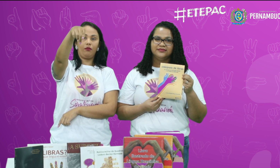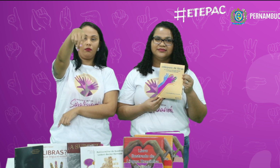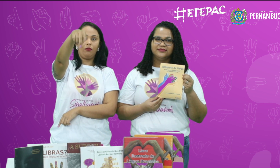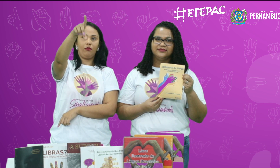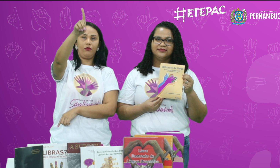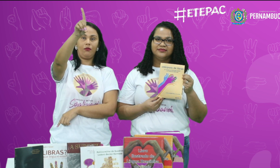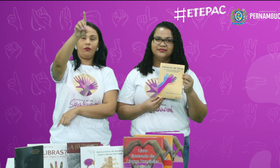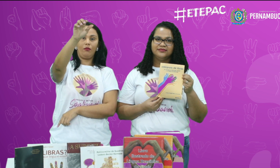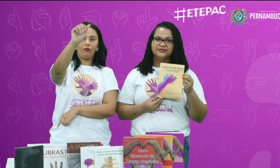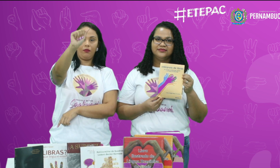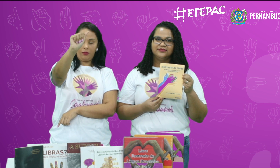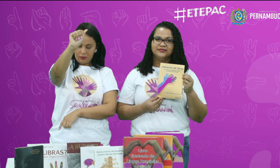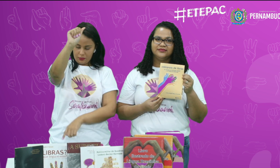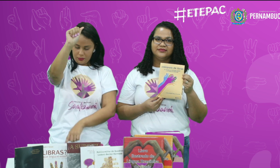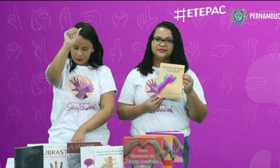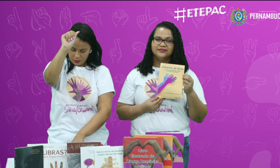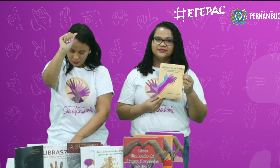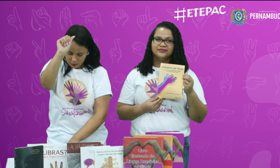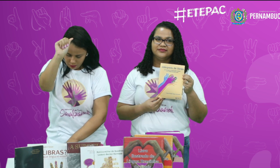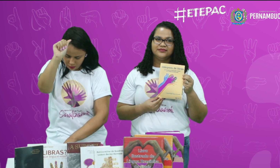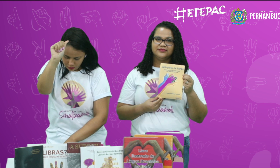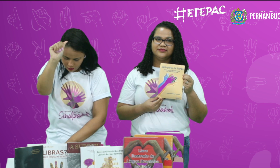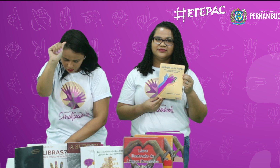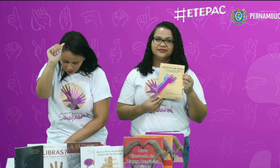Fernando... Da Fernanda...